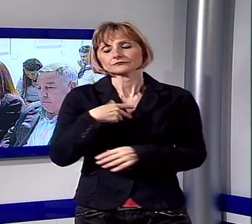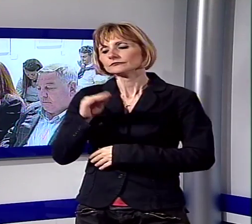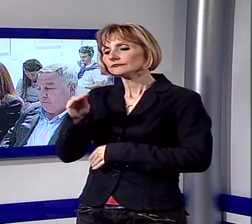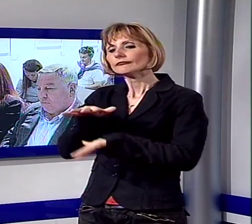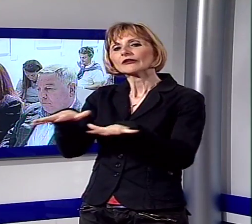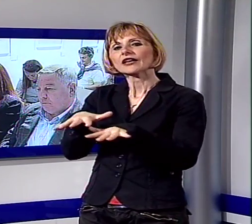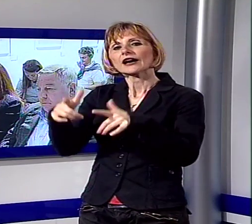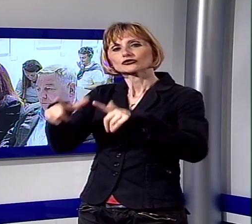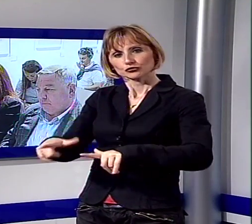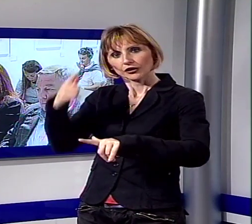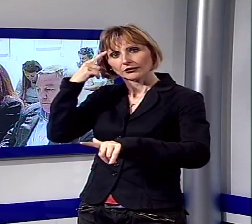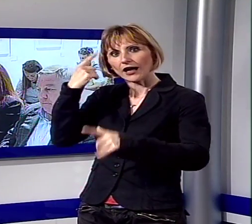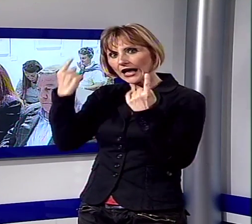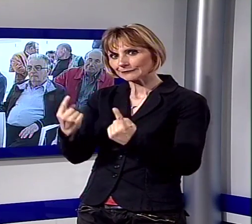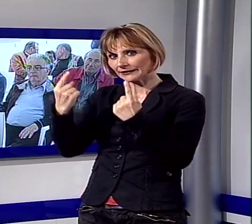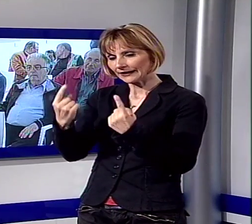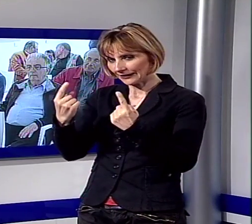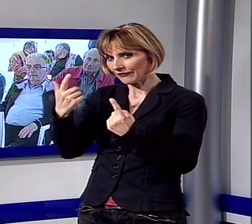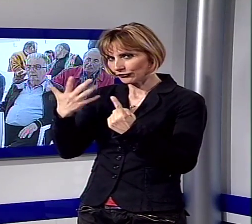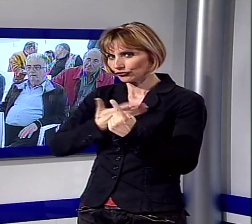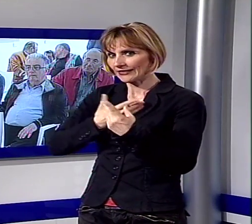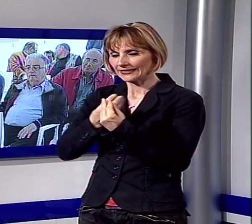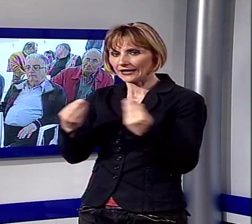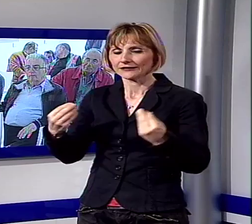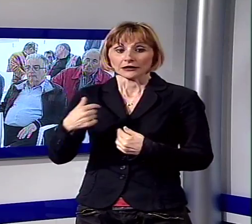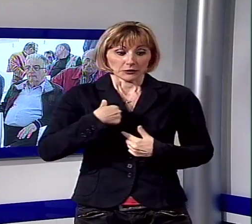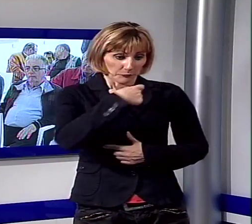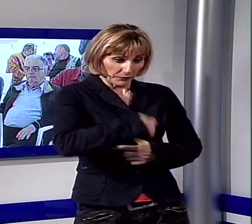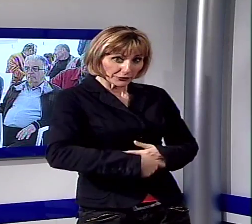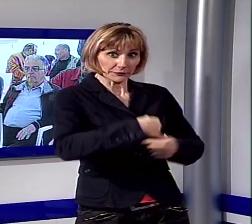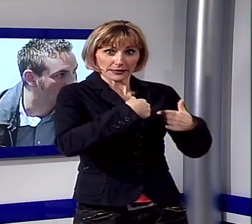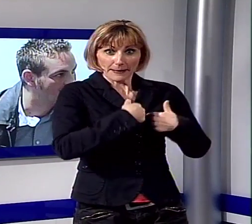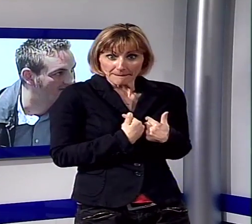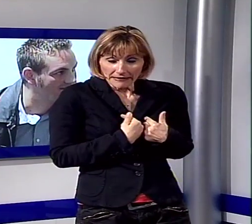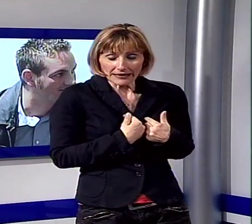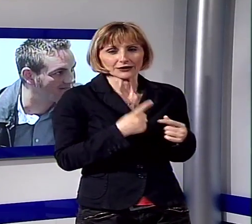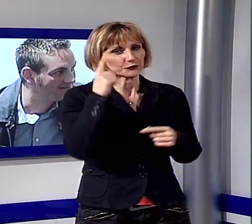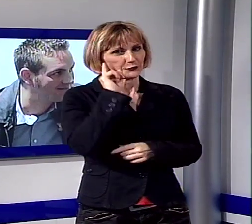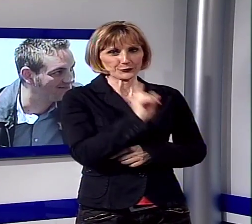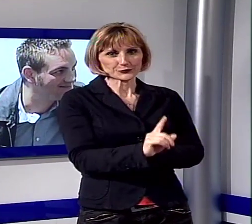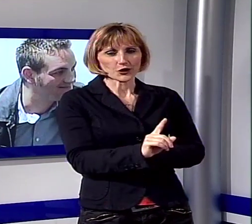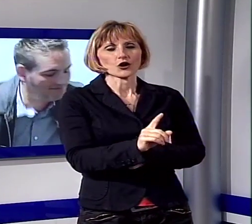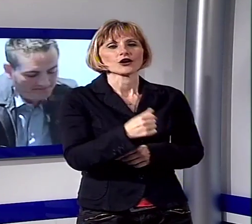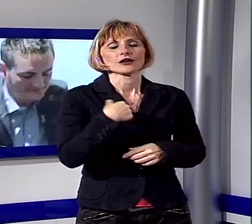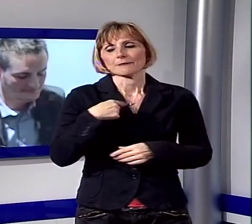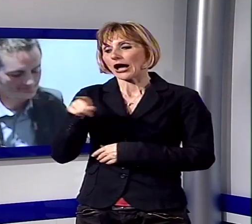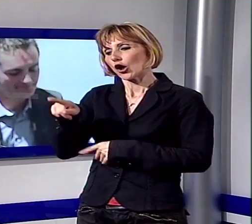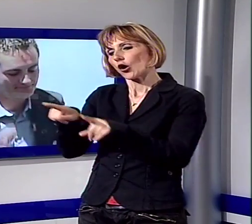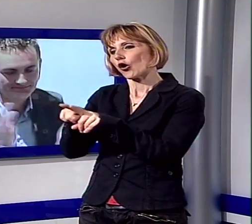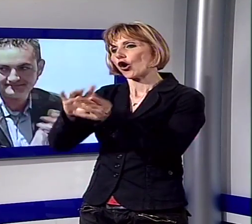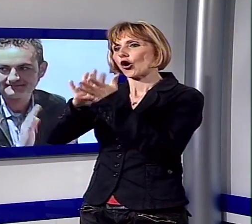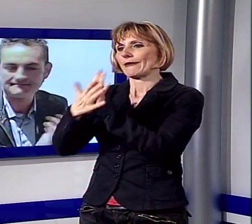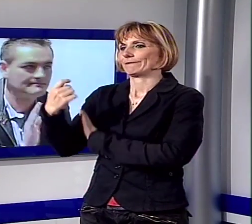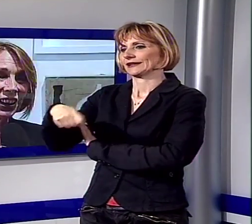sa che si aspetta molto da lei? Ora, da me, fino ad oggi non so se stava niente. Io spero che siano comprensivi. Ma da lei come Presidente?